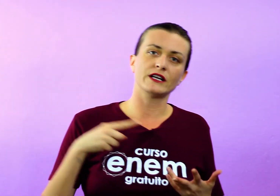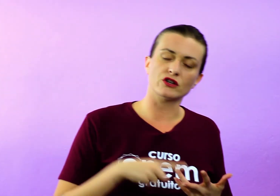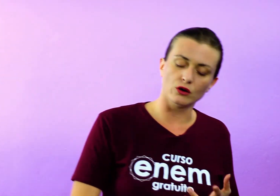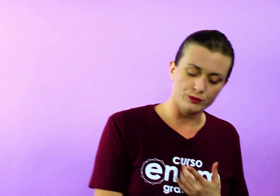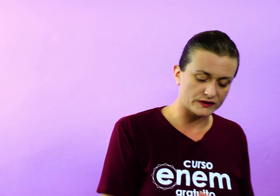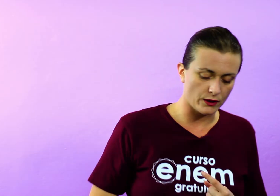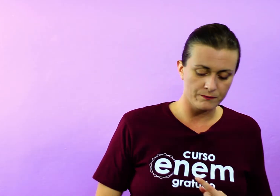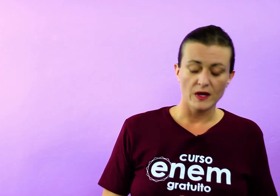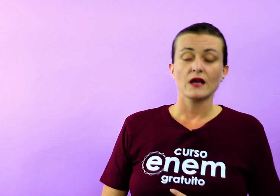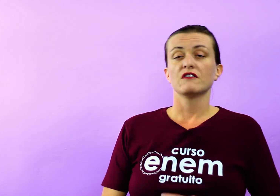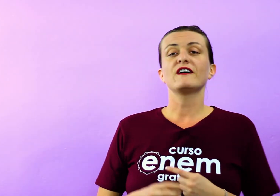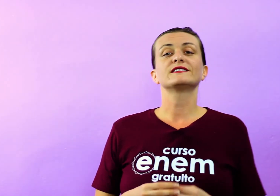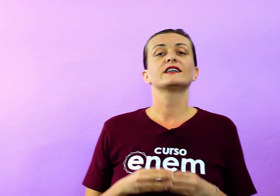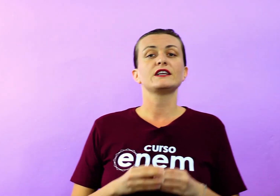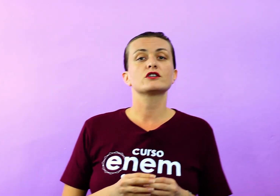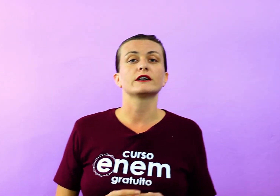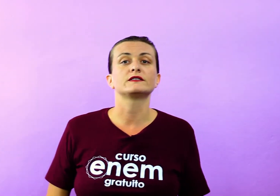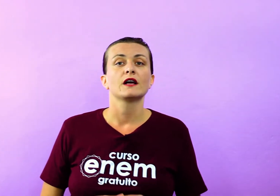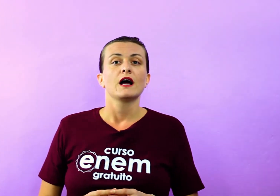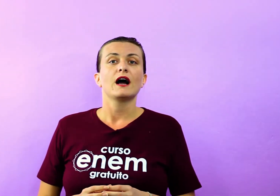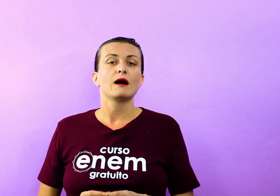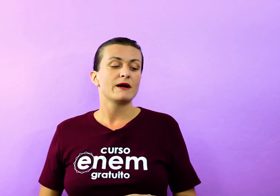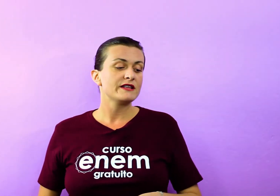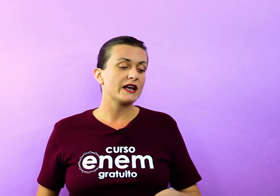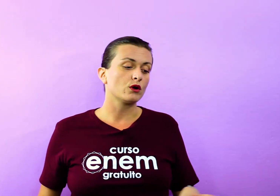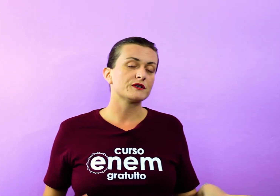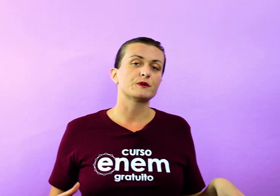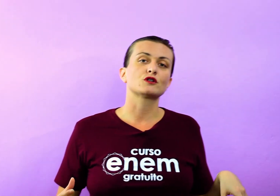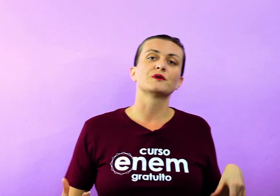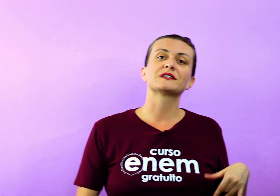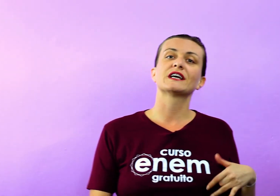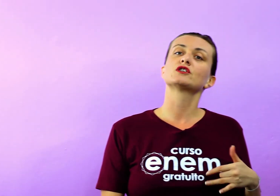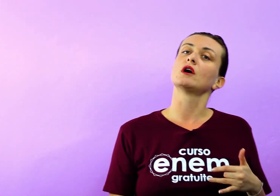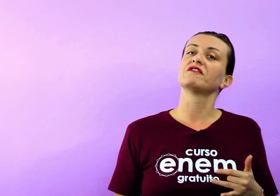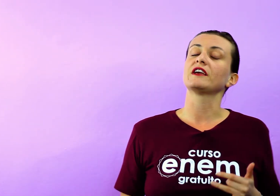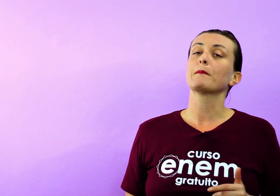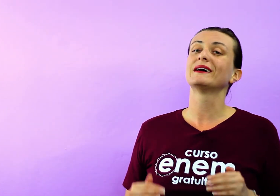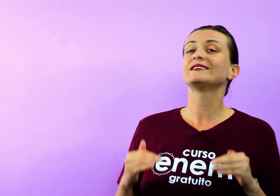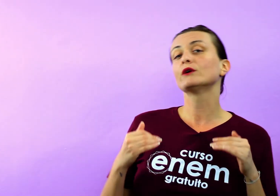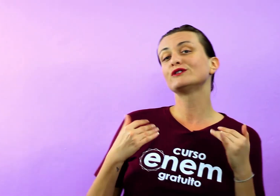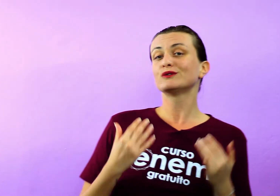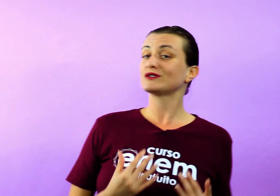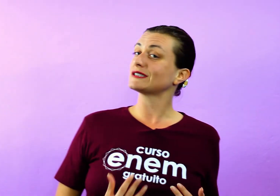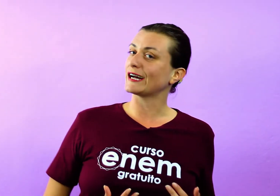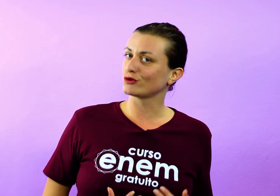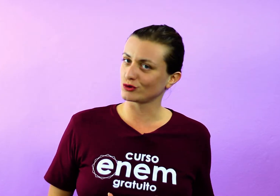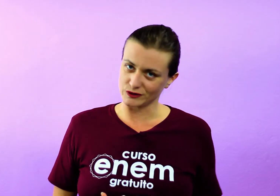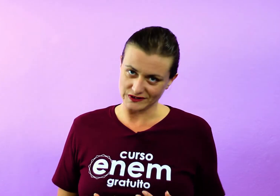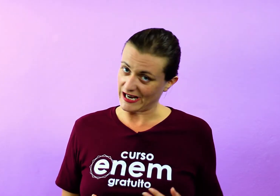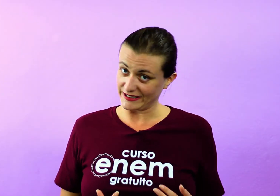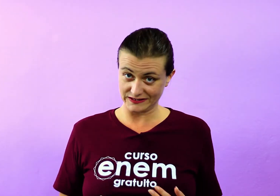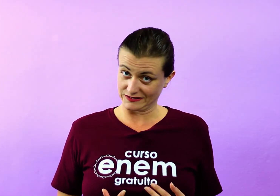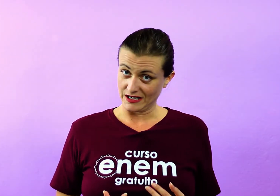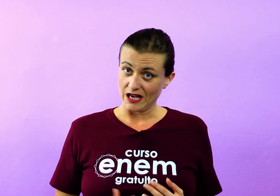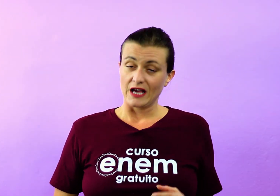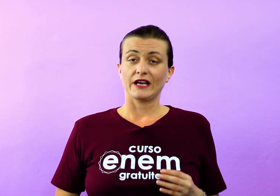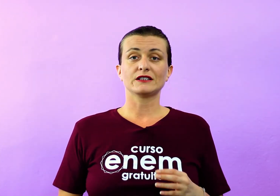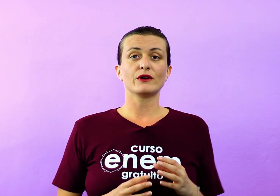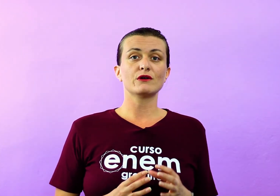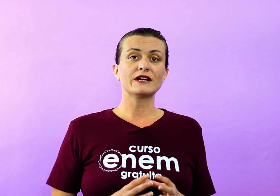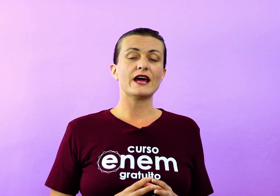Faz uma crítica à corrupção. Faz críticas à maneira como as pessoas resolvem manter os seus status sociais.